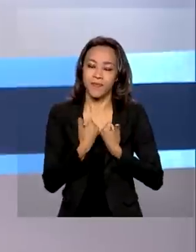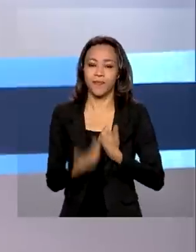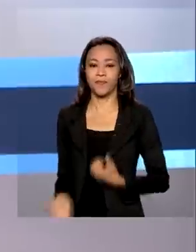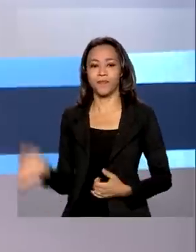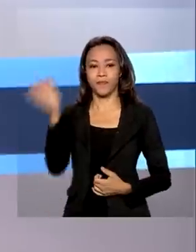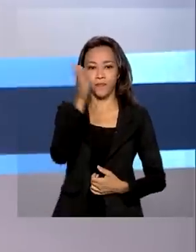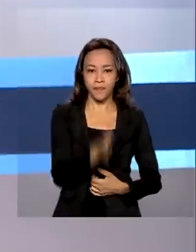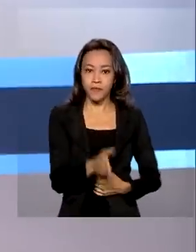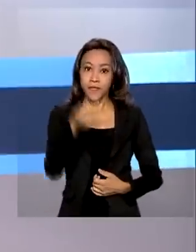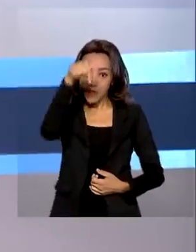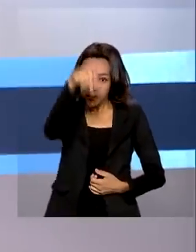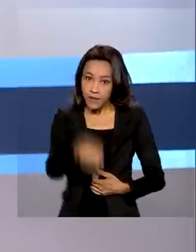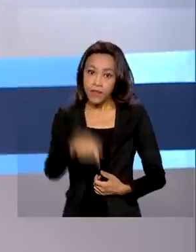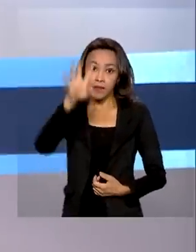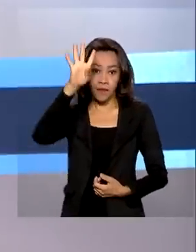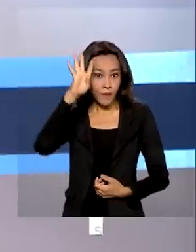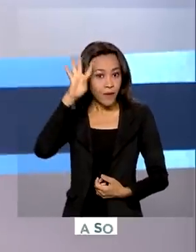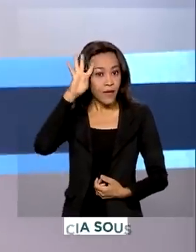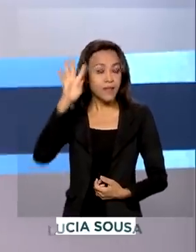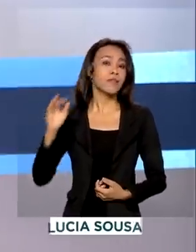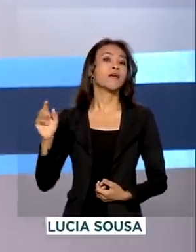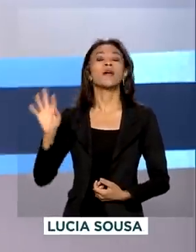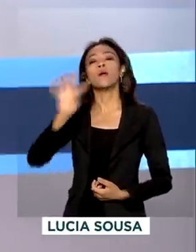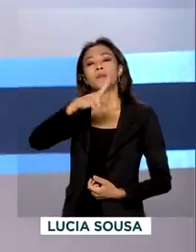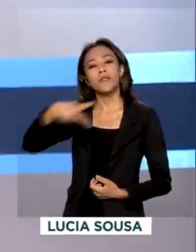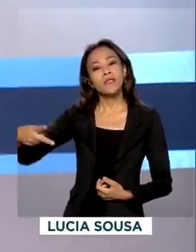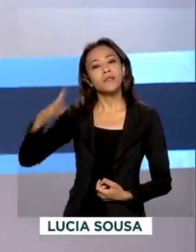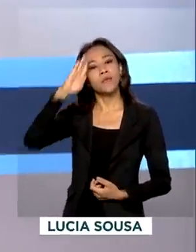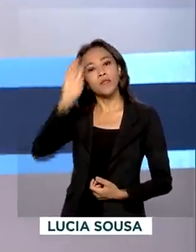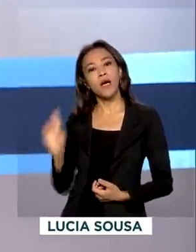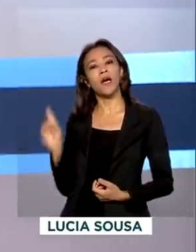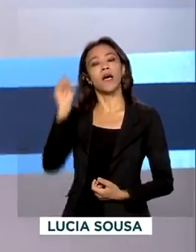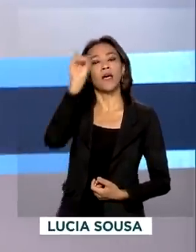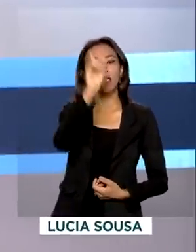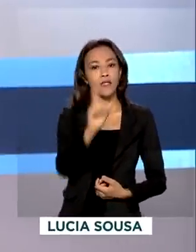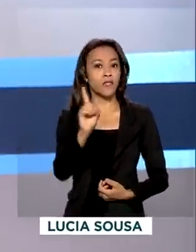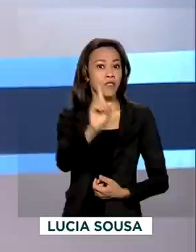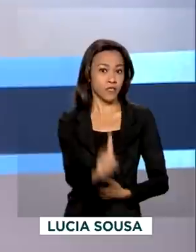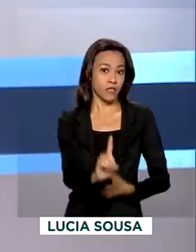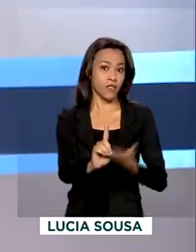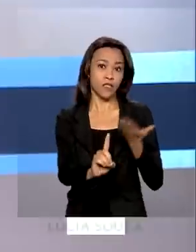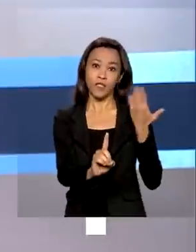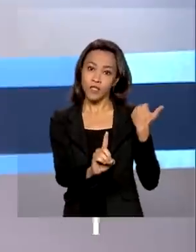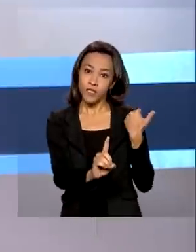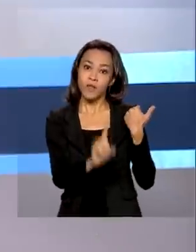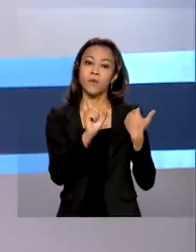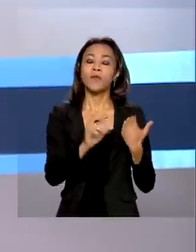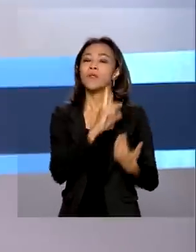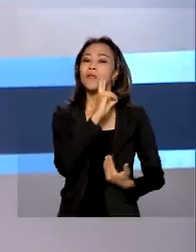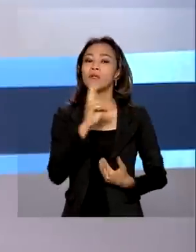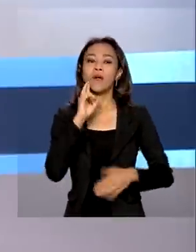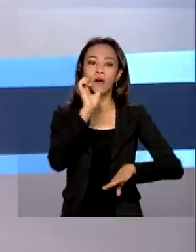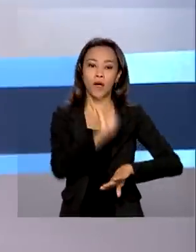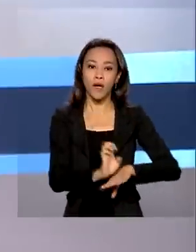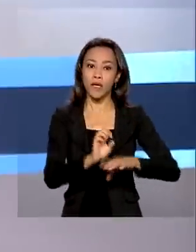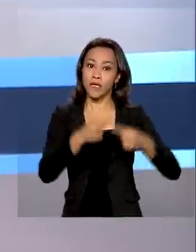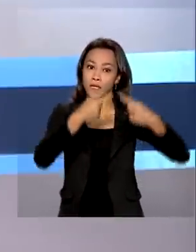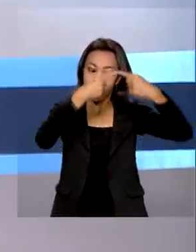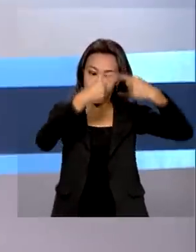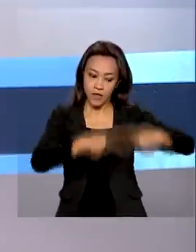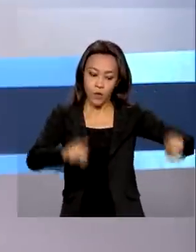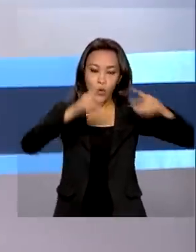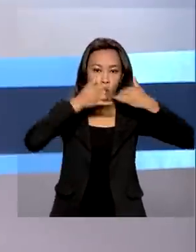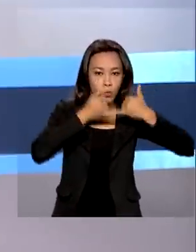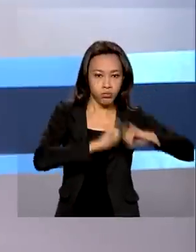E nesta quarta-feira, o presidente esteve em Roraima e inaugurou na capital Boa Vista a usina termoelétrica Jaguatirica 2